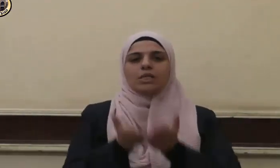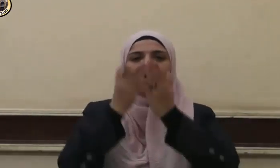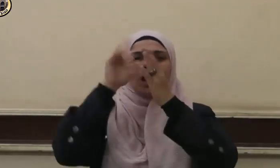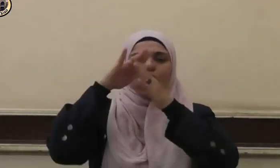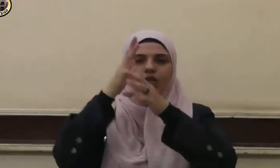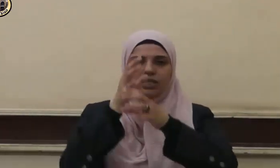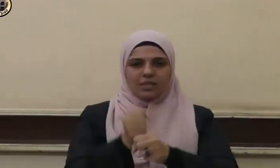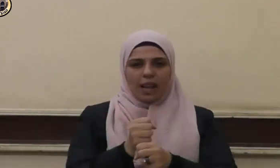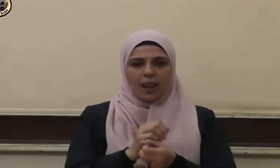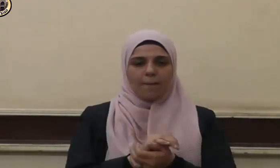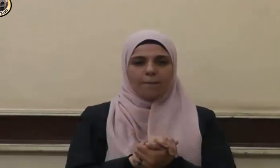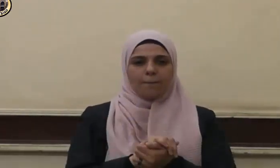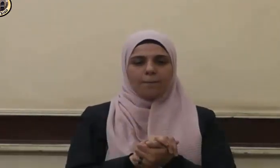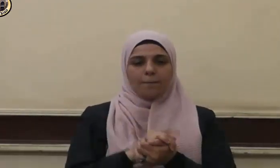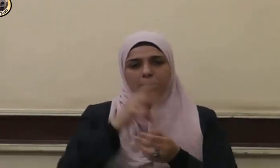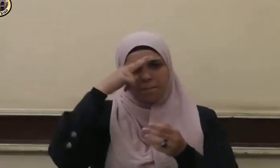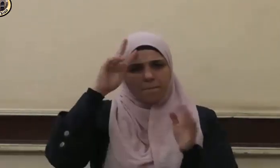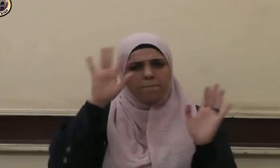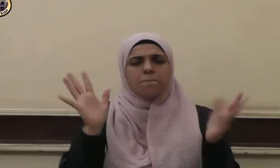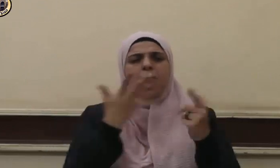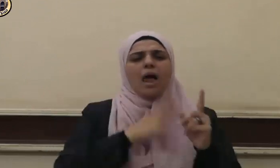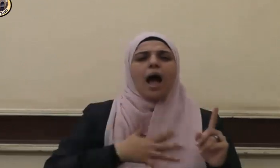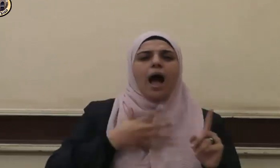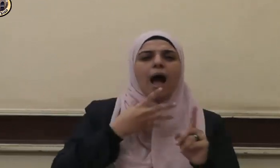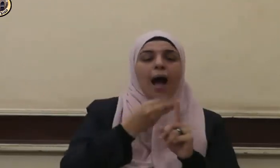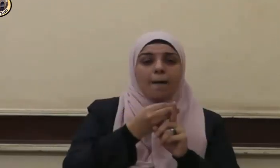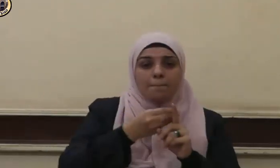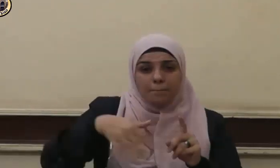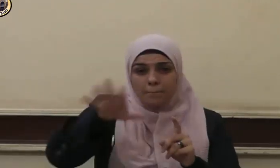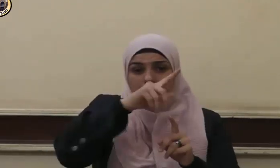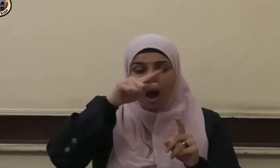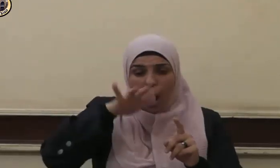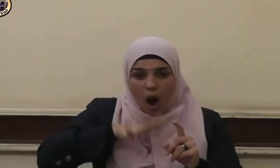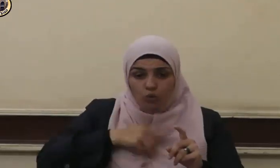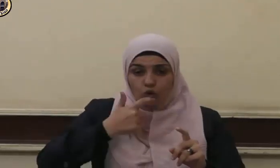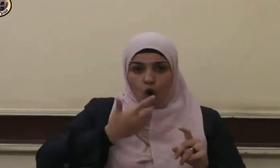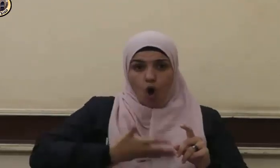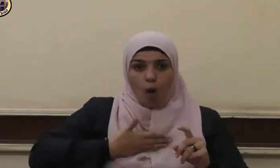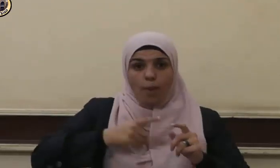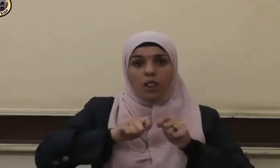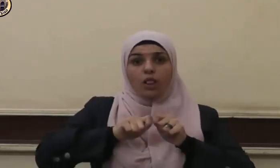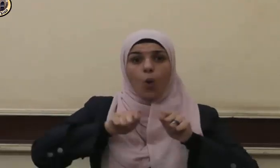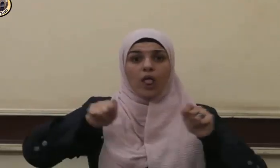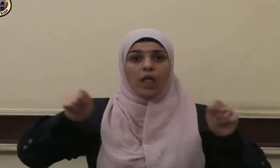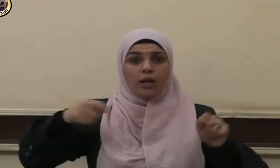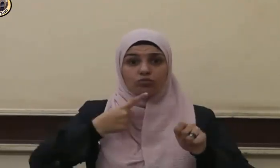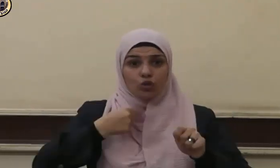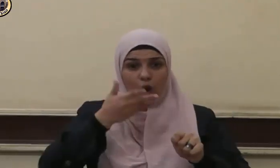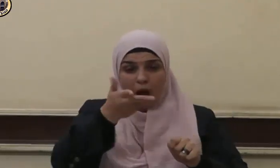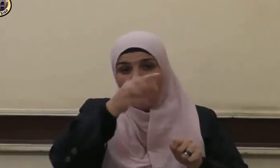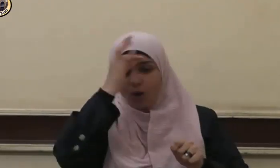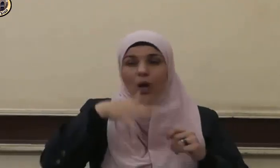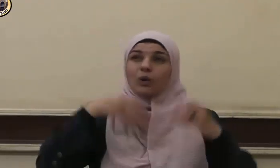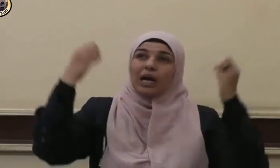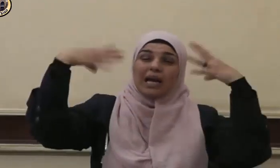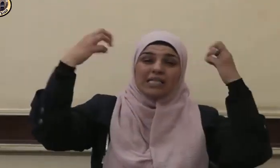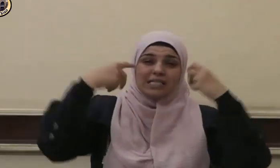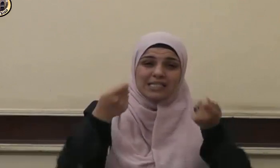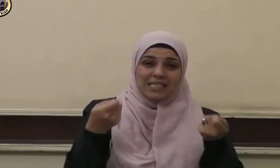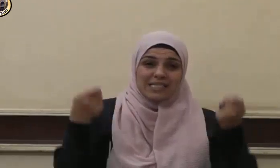الله عليه وسلم من أحب أن يمد له في عمره وأن يزاد له في